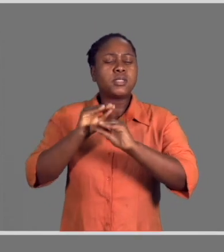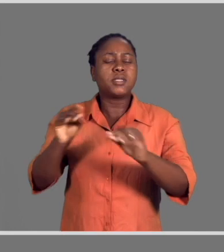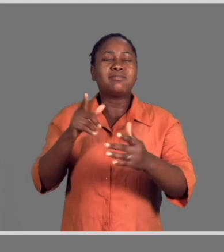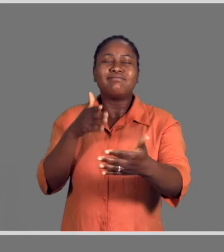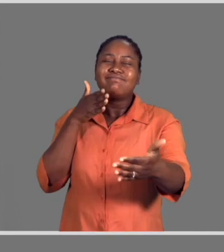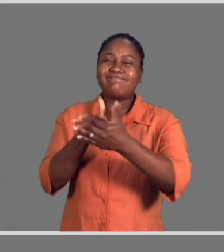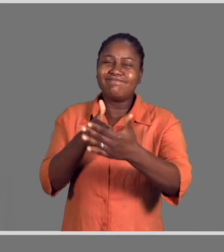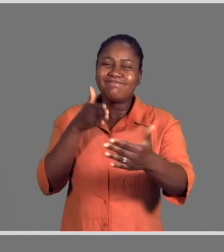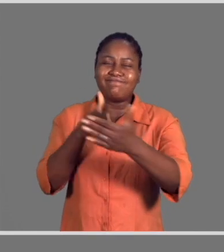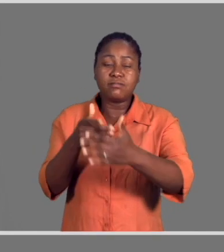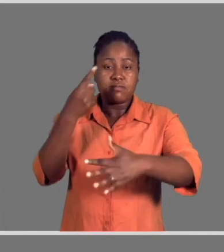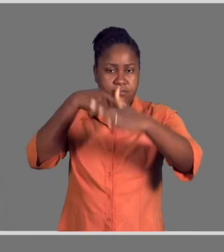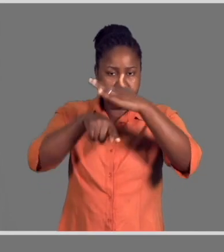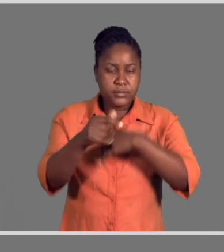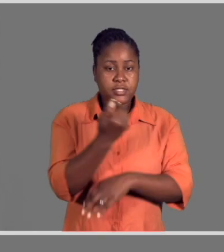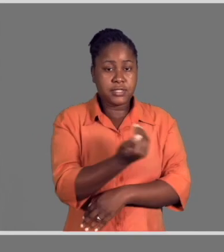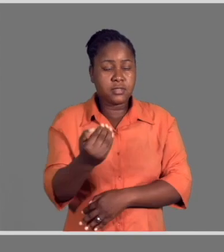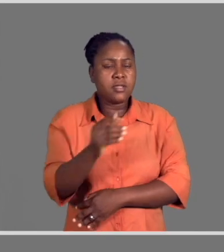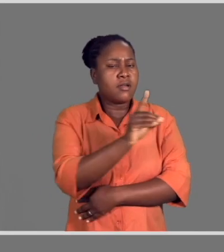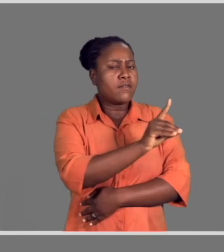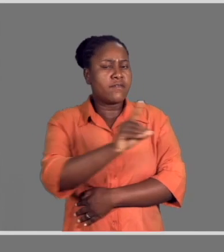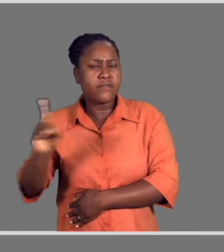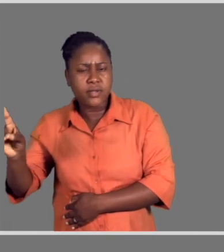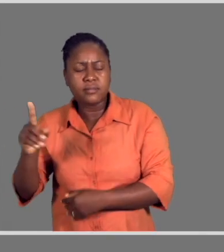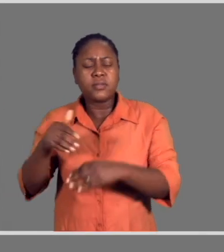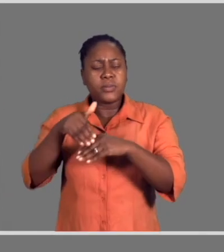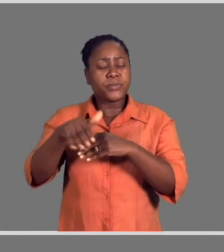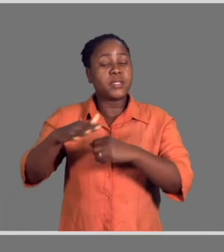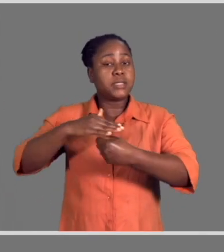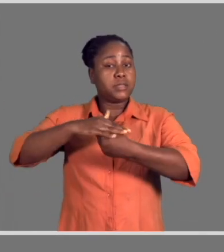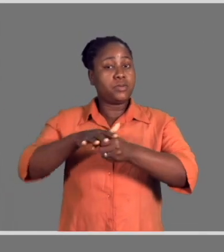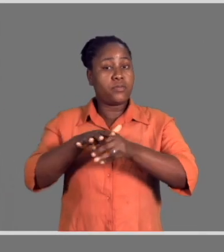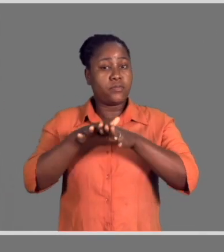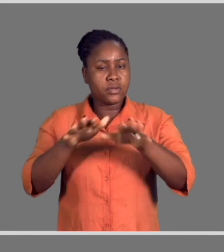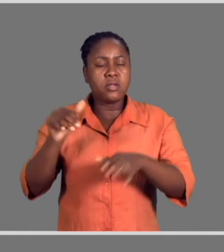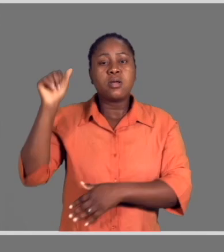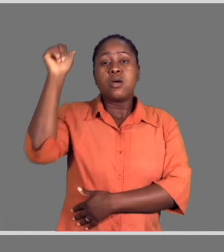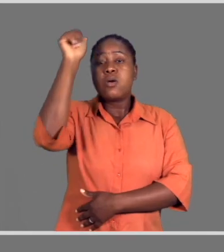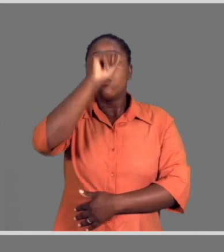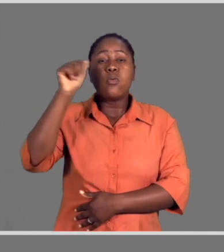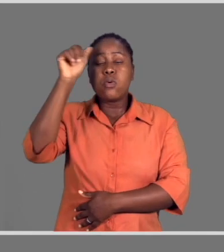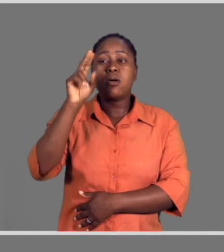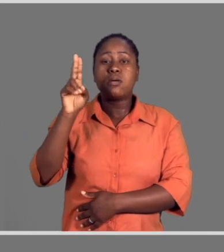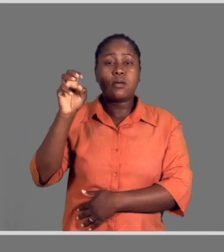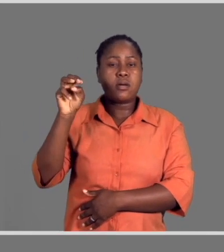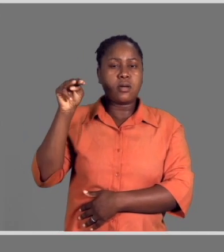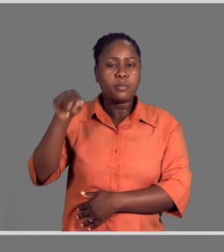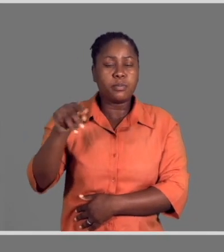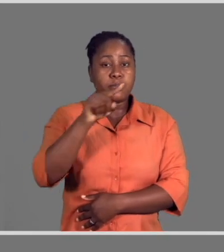educação a encontrar formas diversificadas de entreter as crianças com deficiência durante a pandemia, a Universidade Eduardo Mondelhan